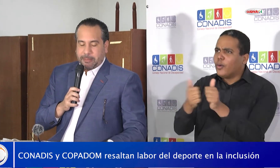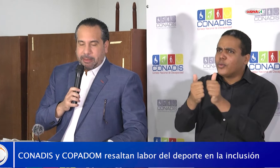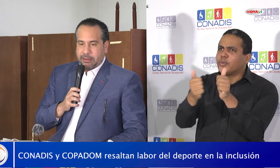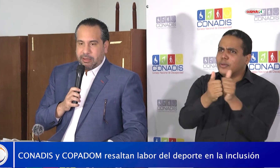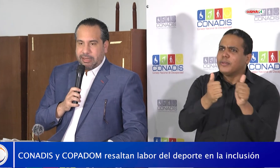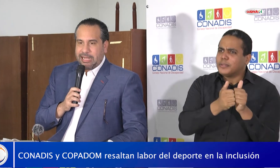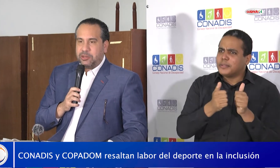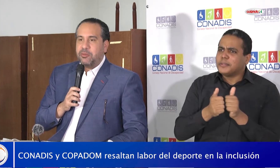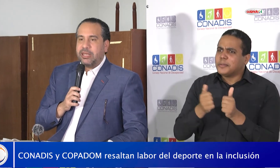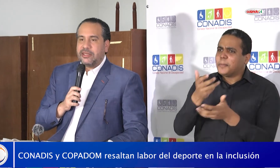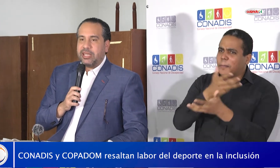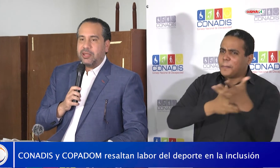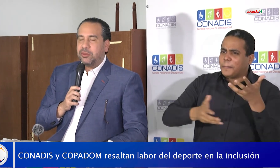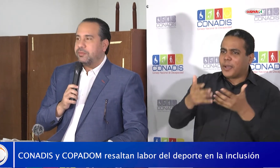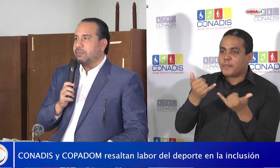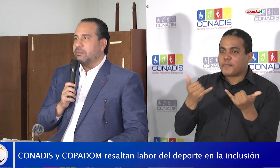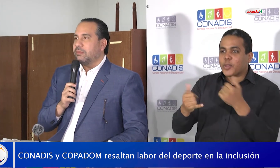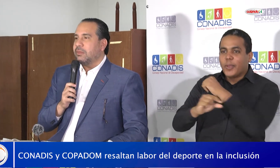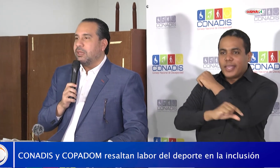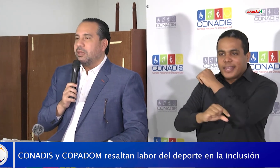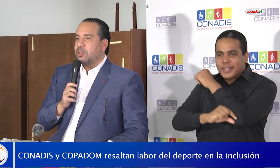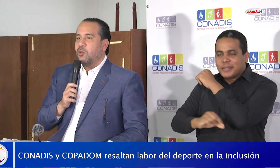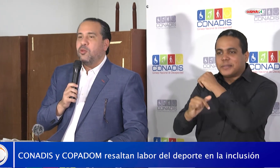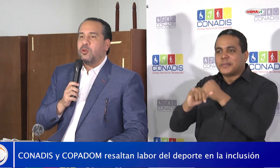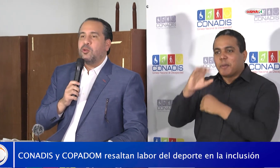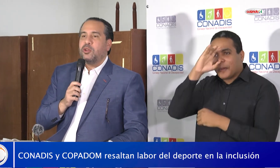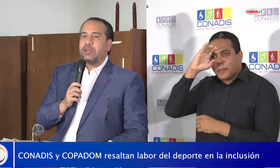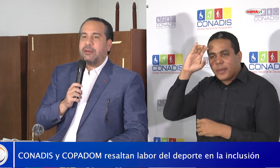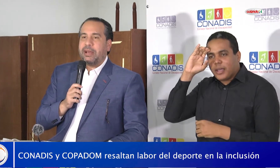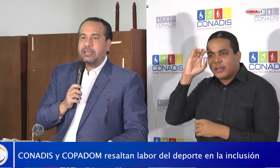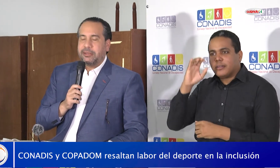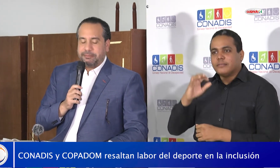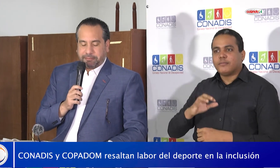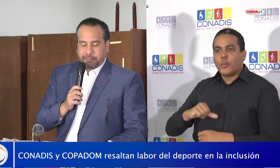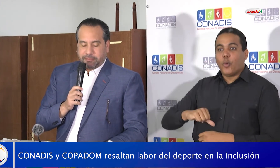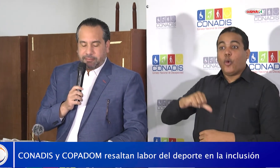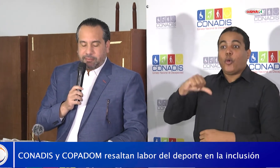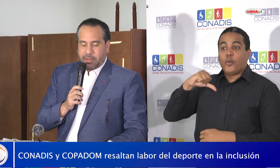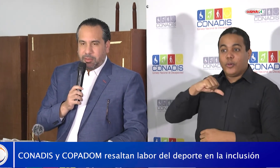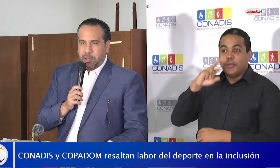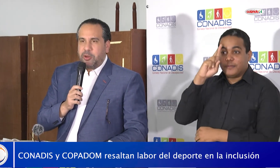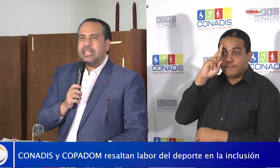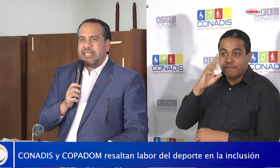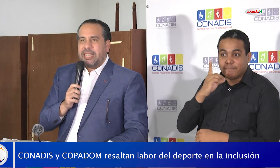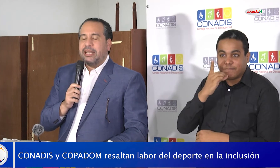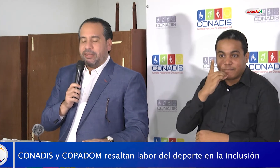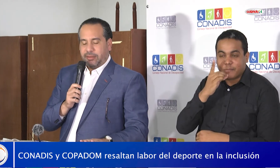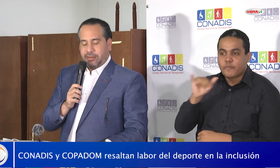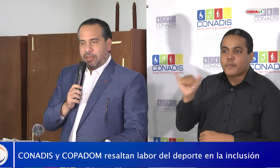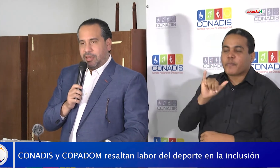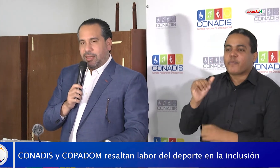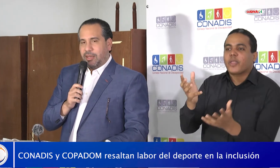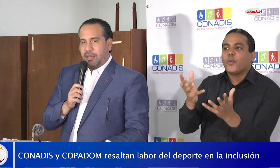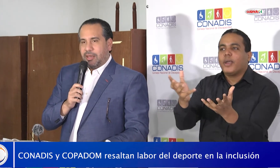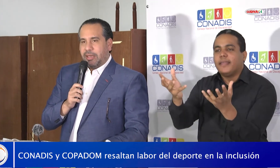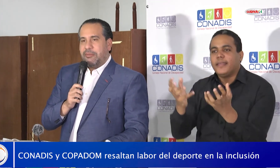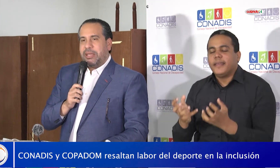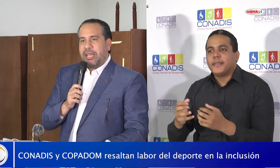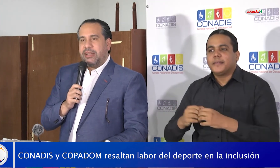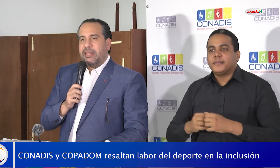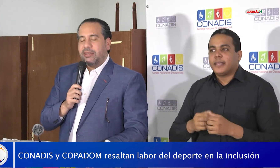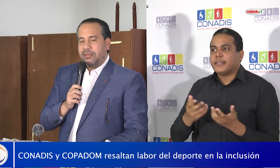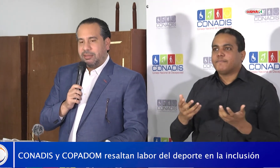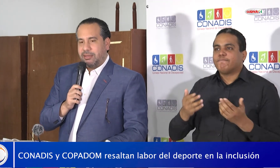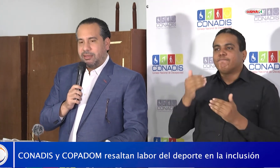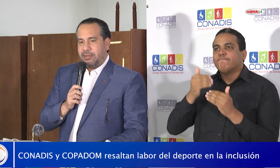Hoy, Castro y Melenciano son un orgullo de la patria. Pero yo quisiera que